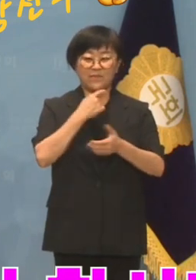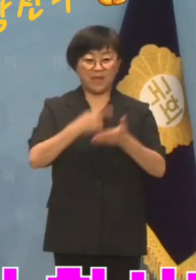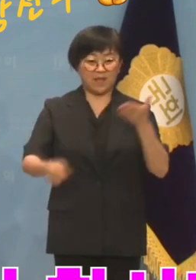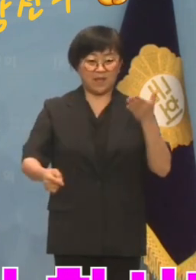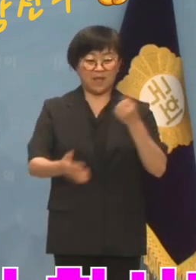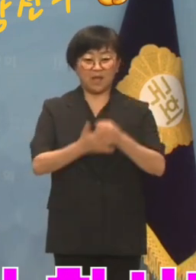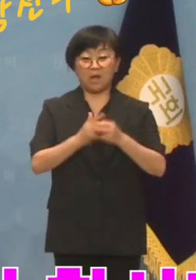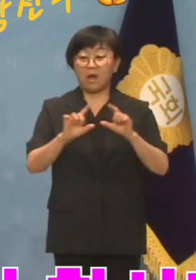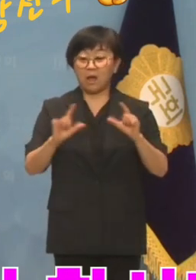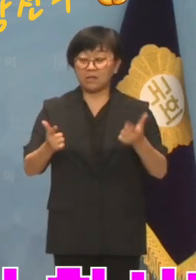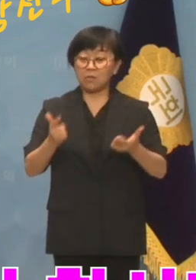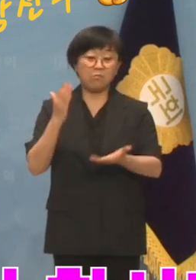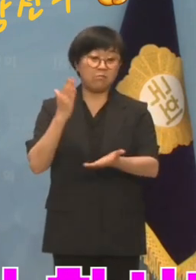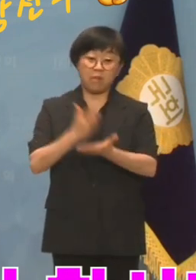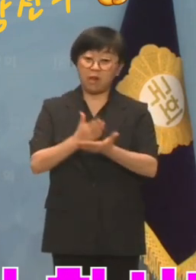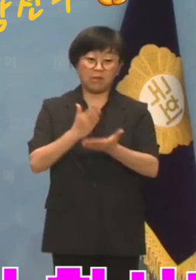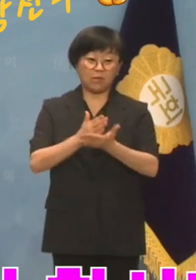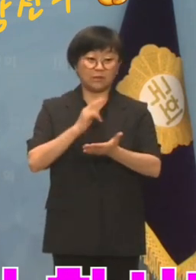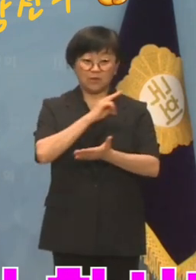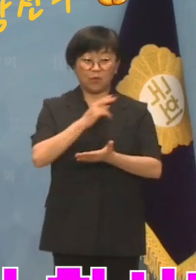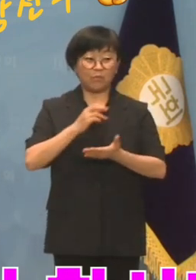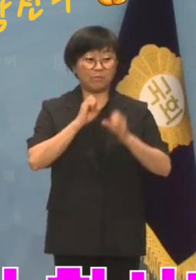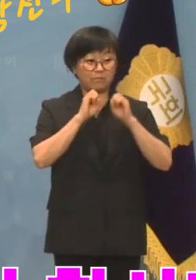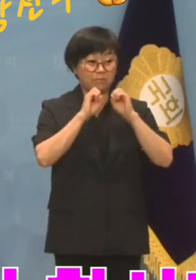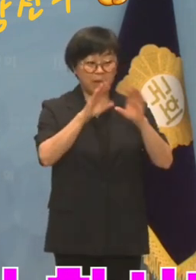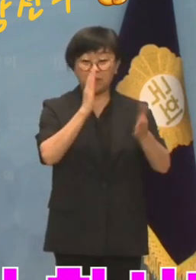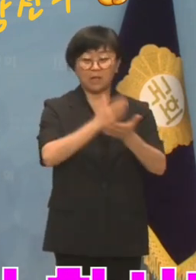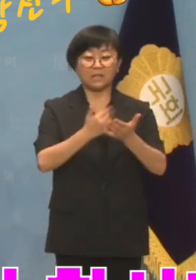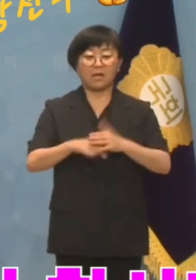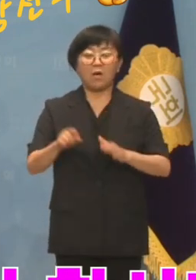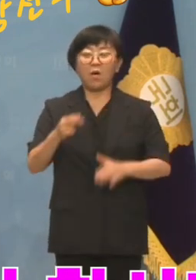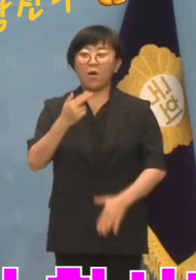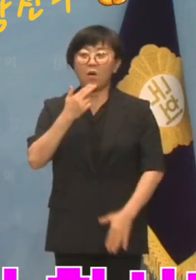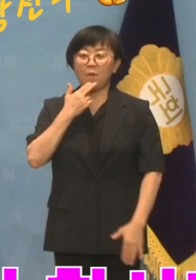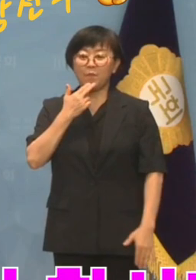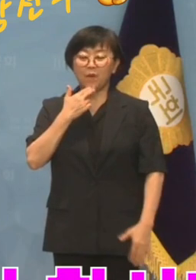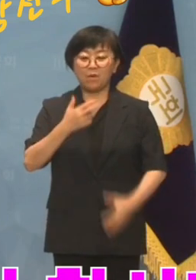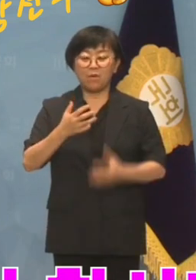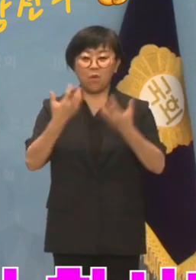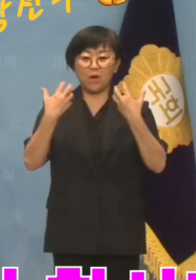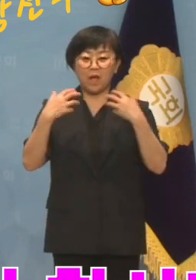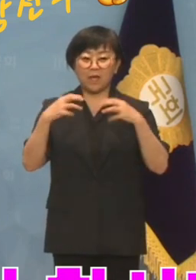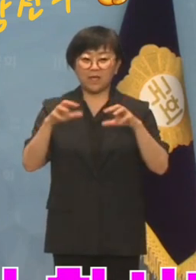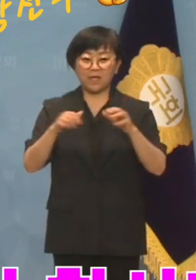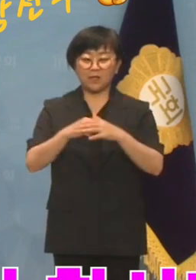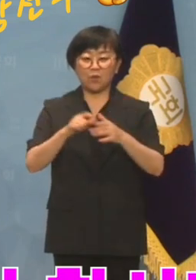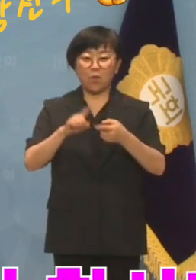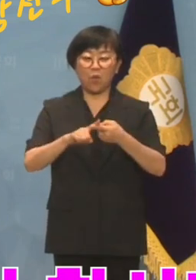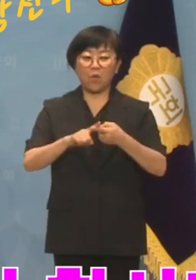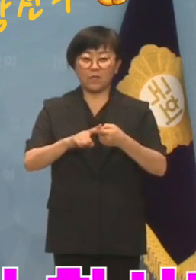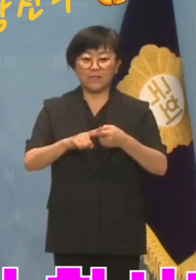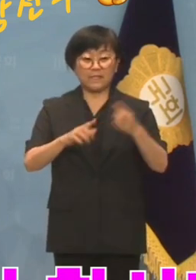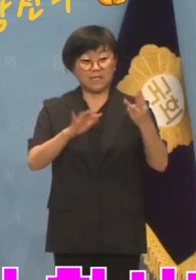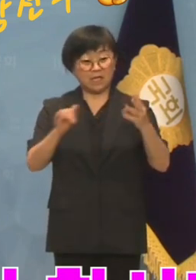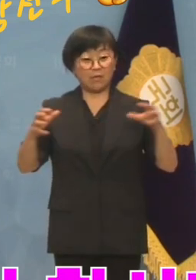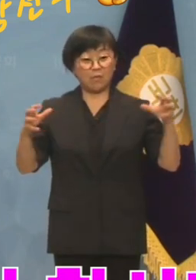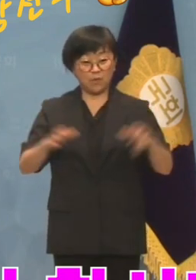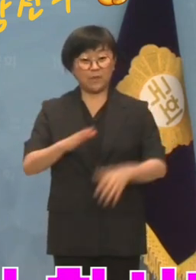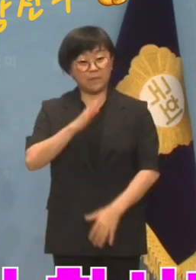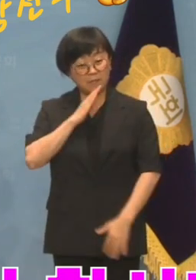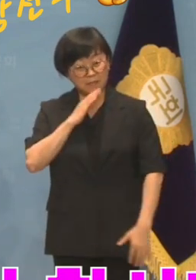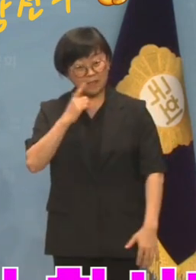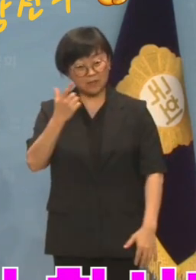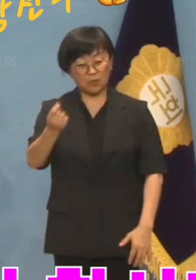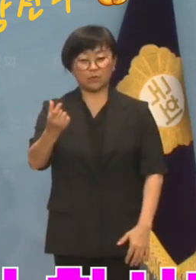아니면 말고식 의혹책입니까? 없던 호랑이도 세 사람이 모이면 사실이 된다더니 그런